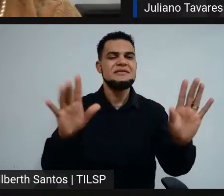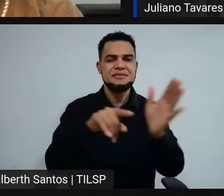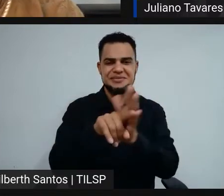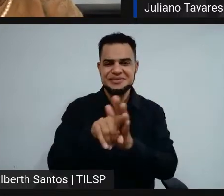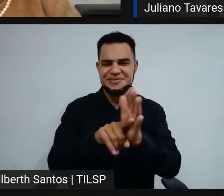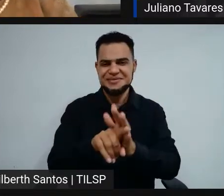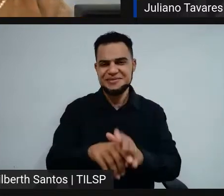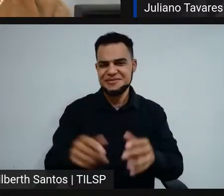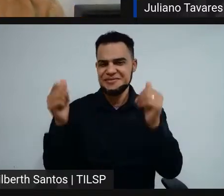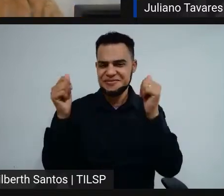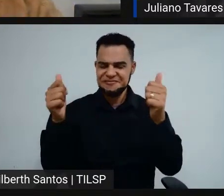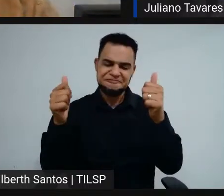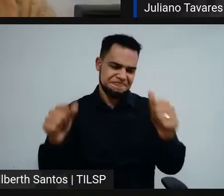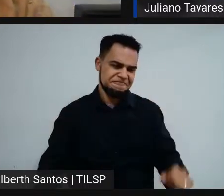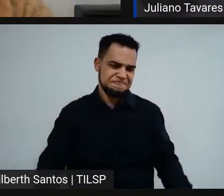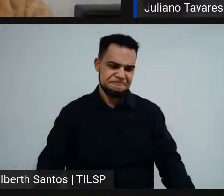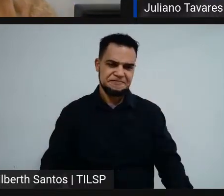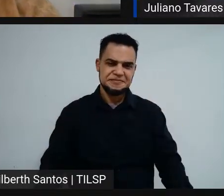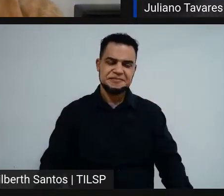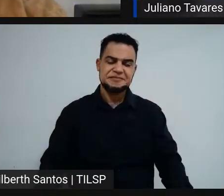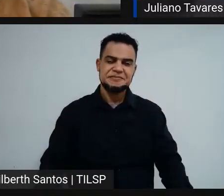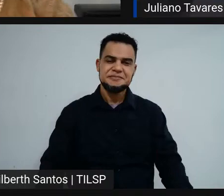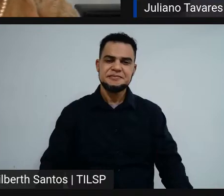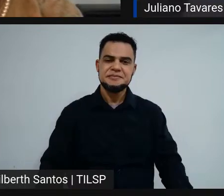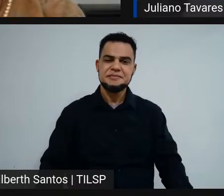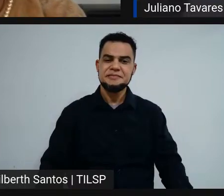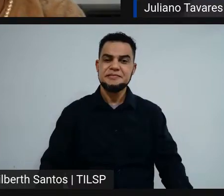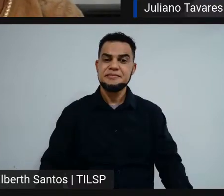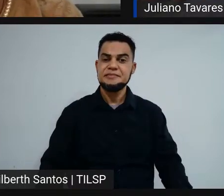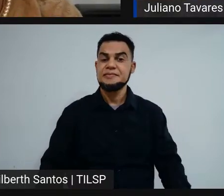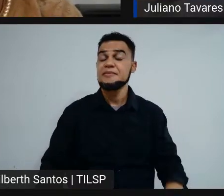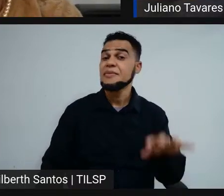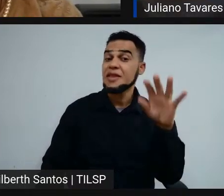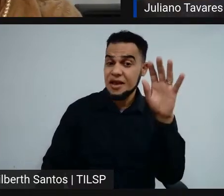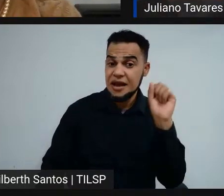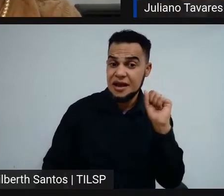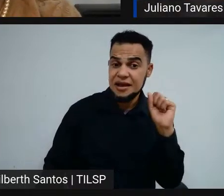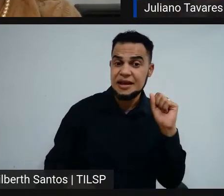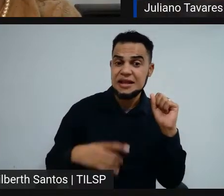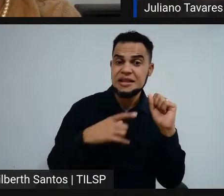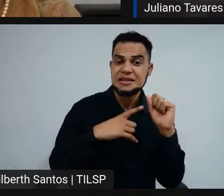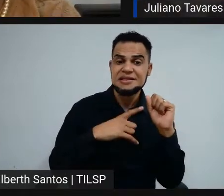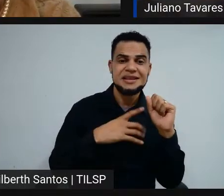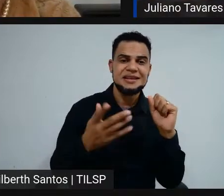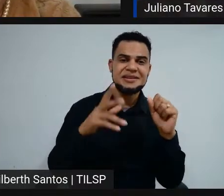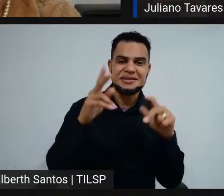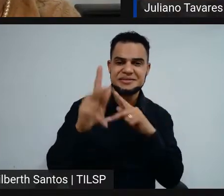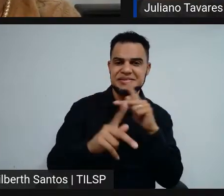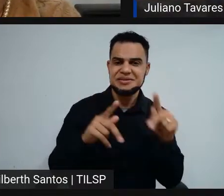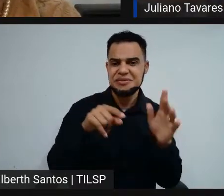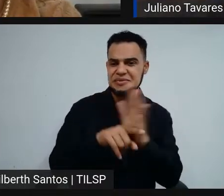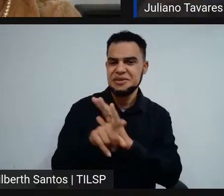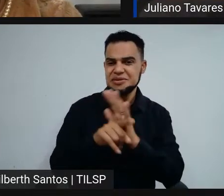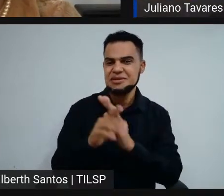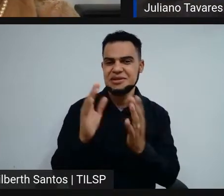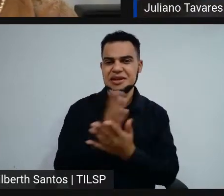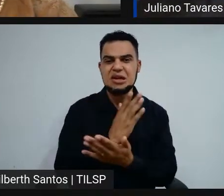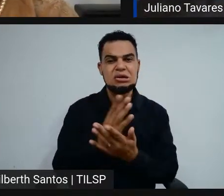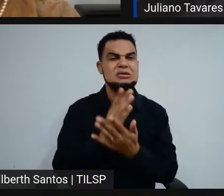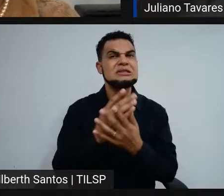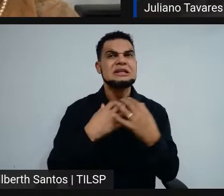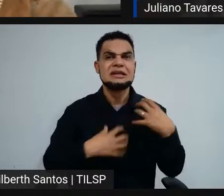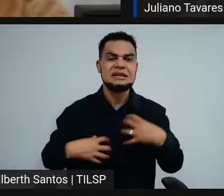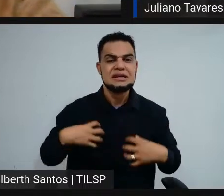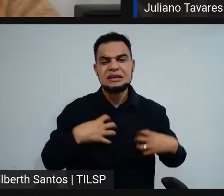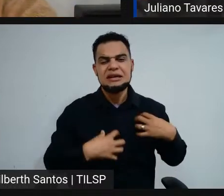Juliana? Sim, bom, mas aqui tem um povo que perguntam. Então, gente, não adianta ficar muito ansioso que tem informações que ainda vão chegar.